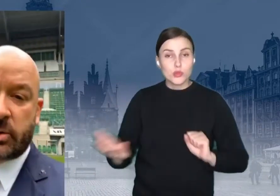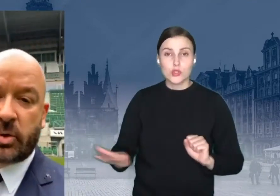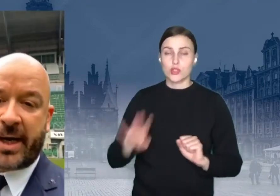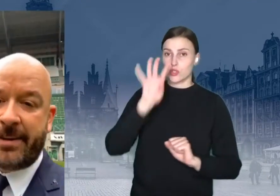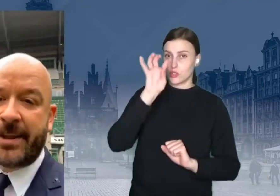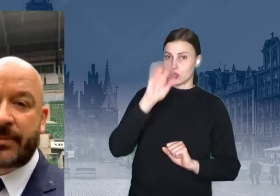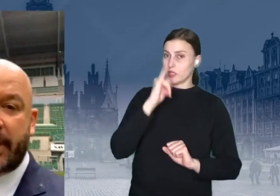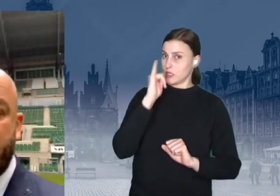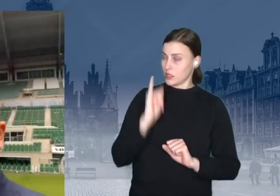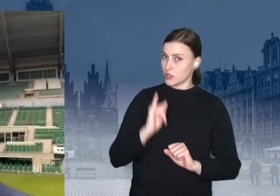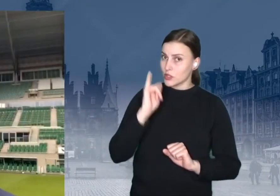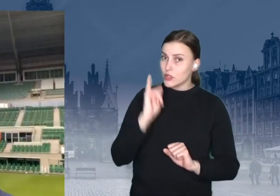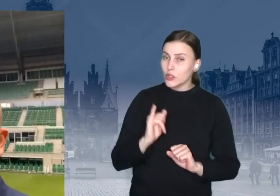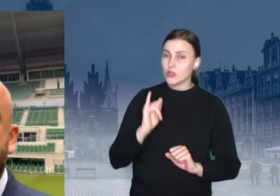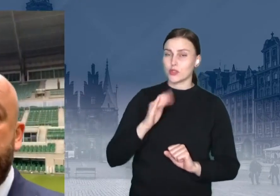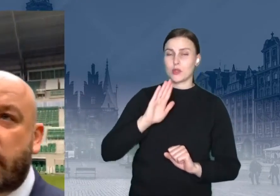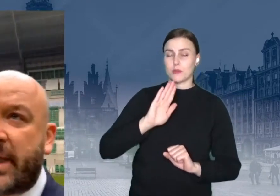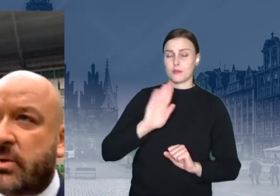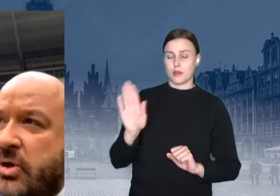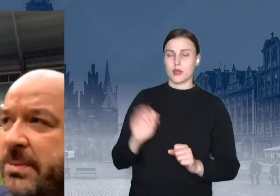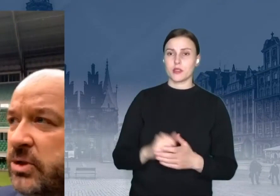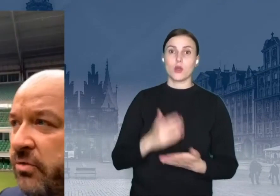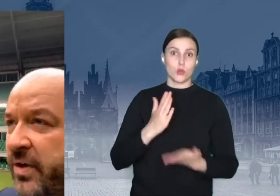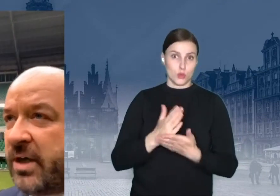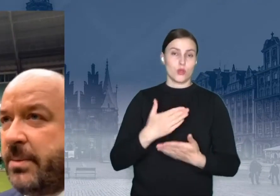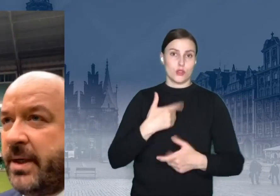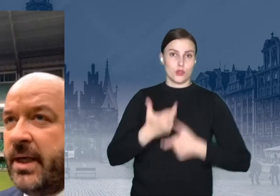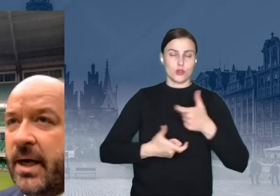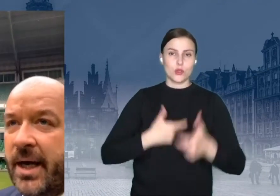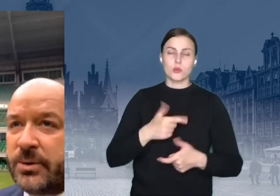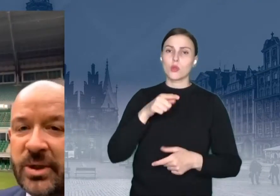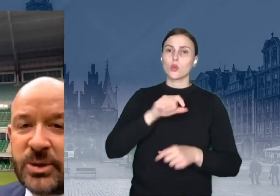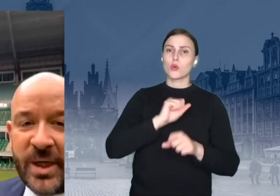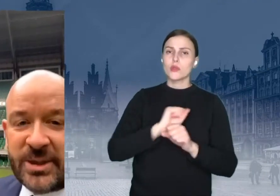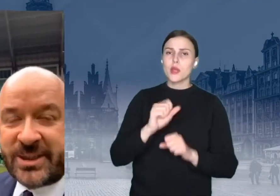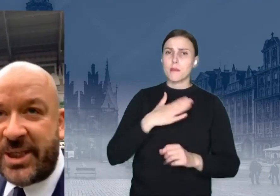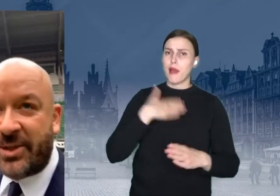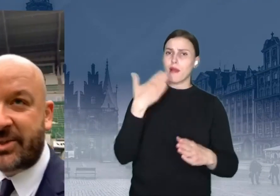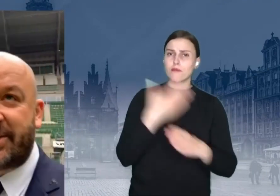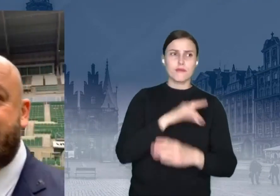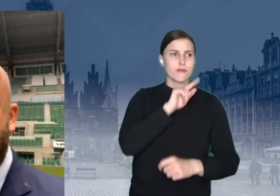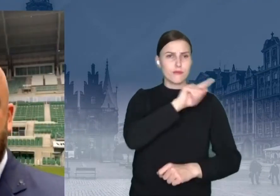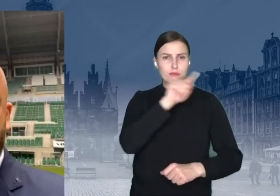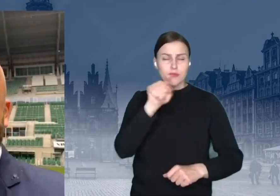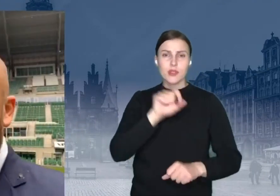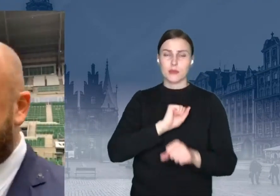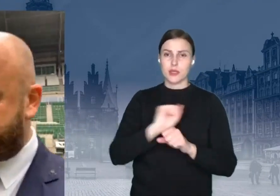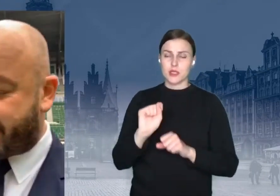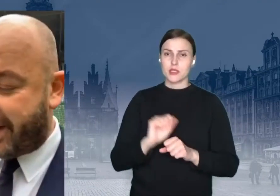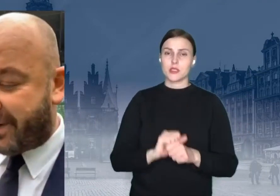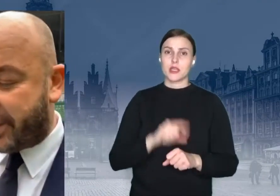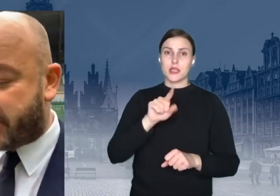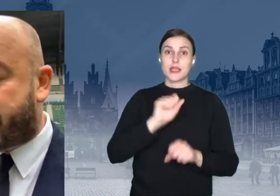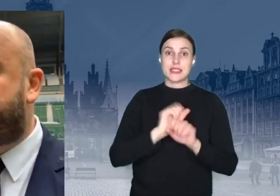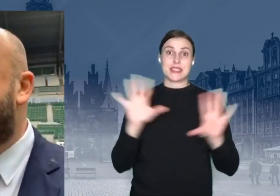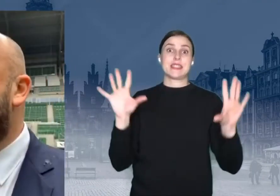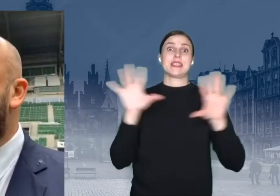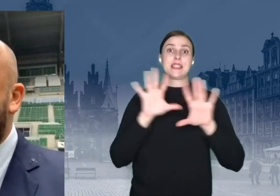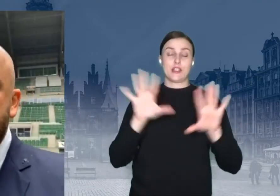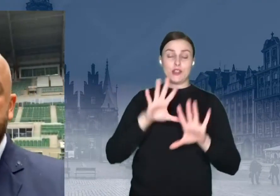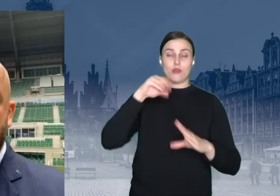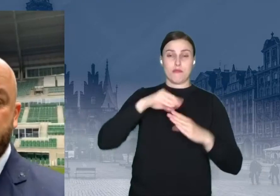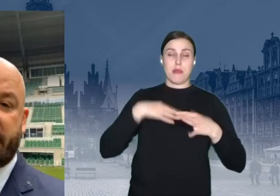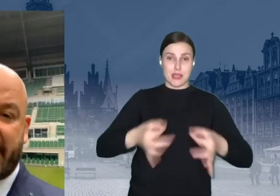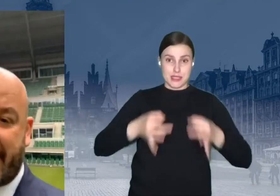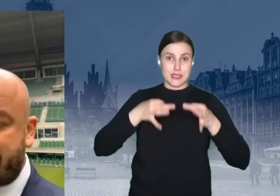dzieciaków, które zrobiliśmy. Tu się mieszczą firmy. Tutaj, słuchajcie, jest kino samochodowe, o czym za chwilę Wam jeszcze